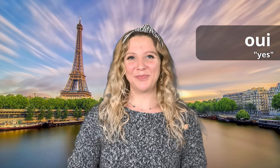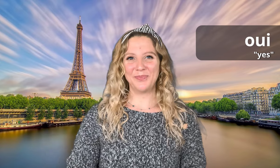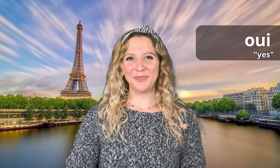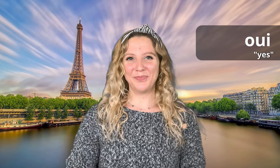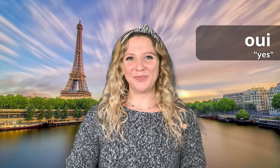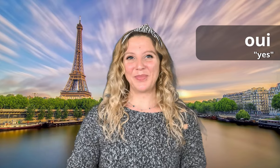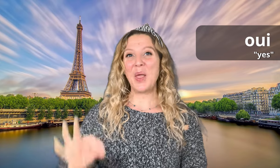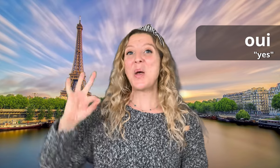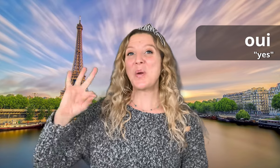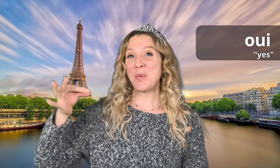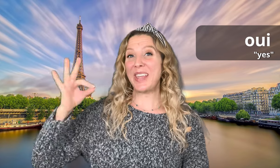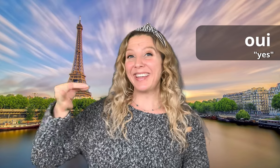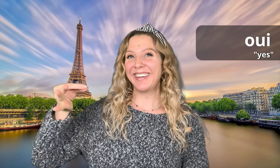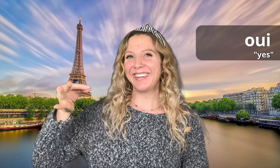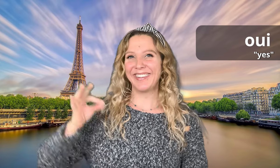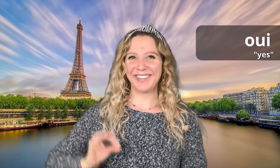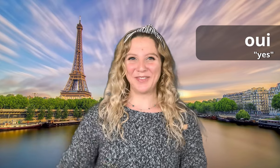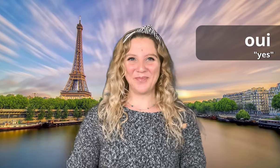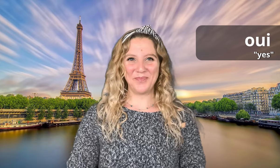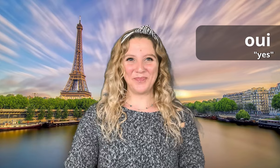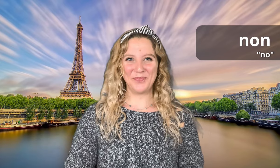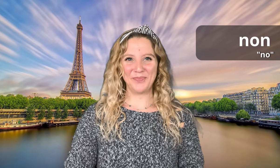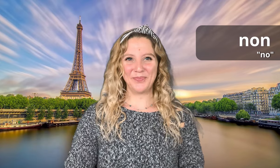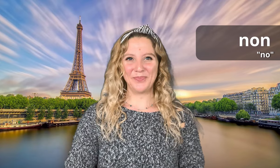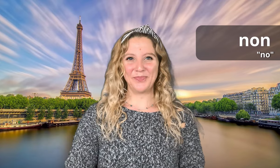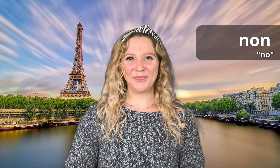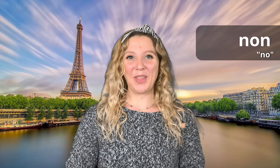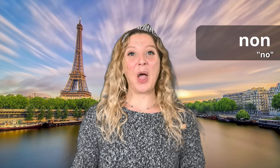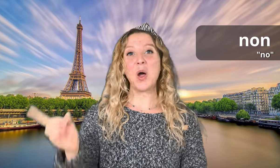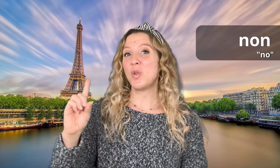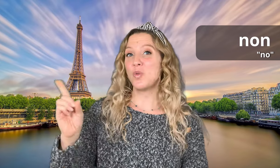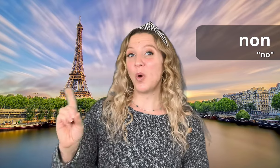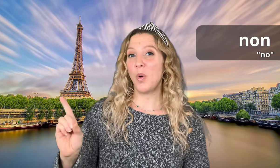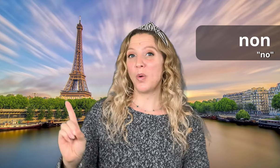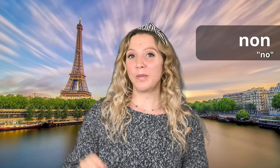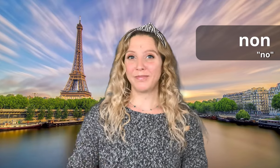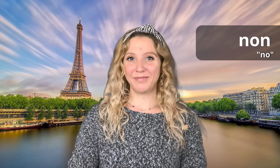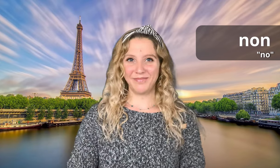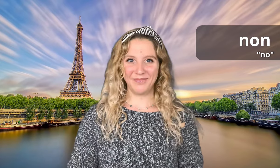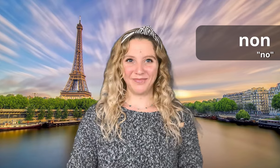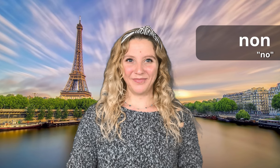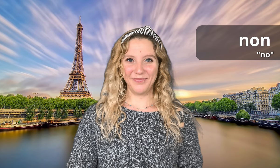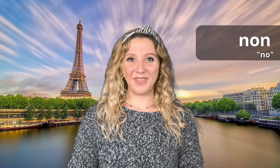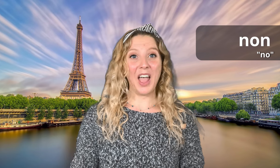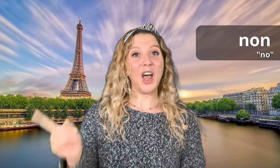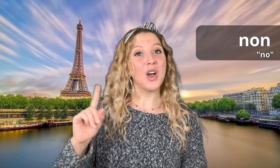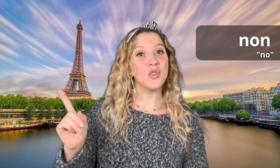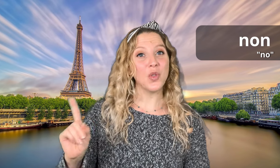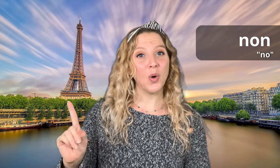Oui Oui Non Non